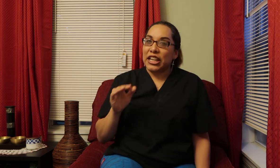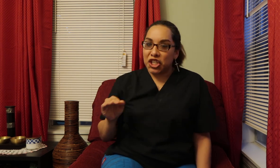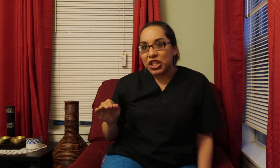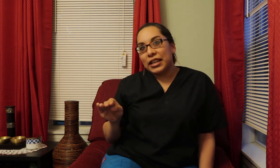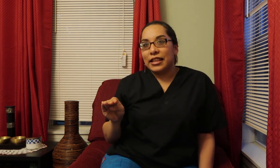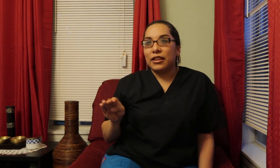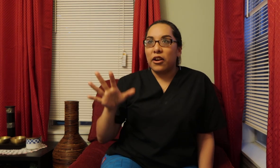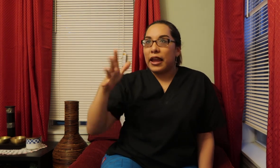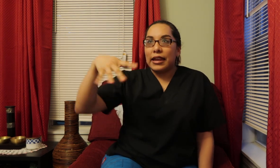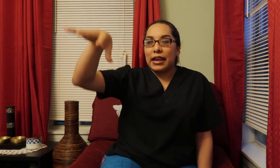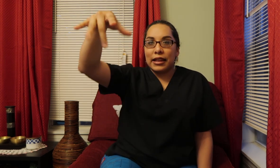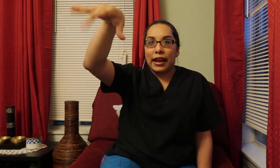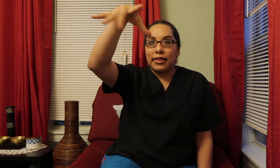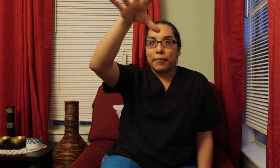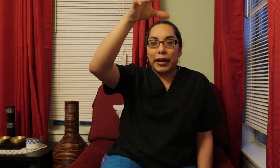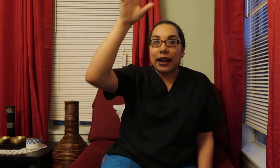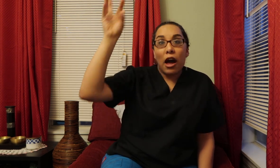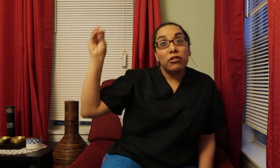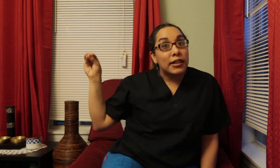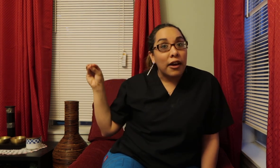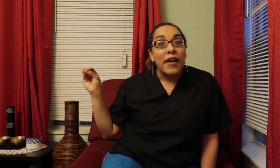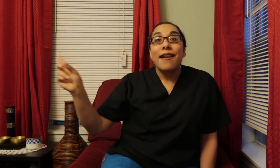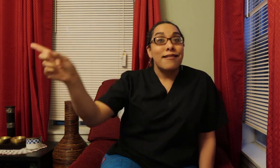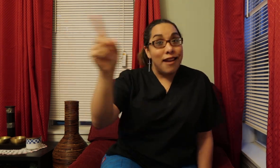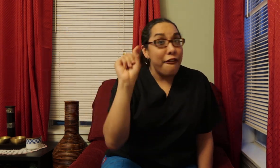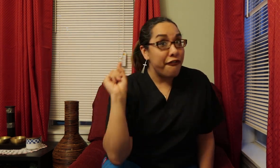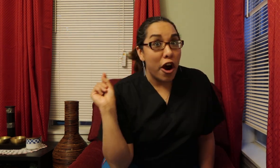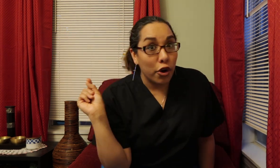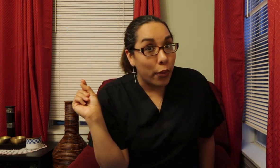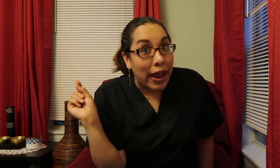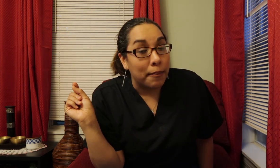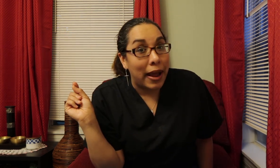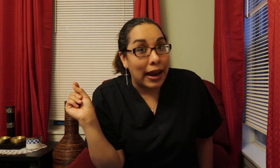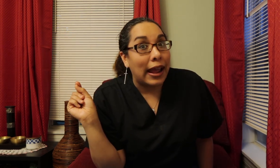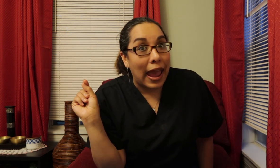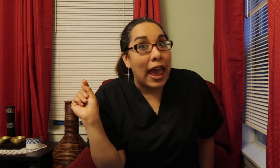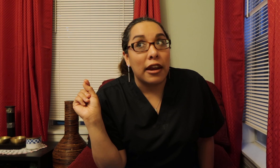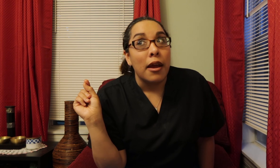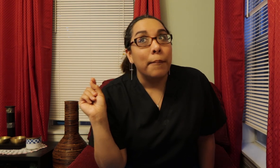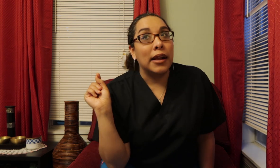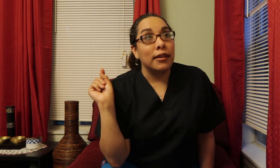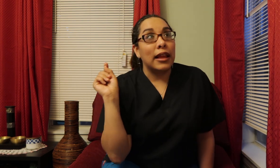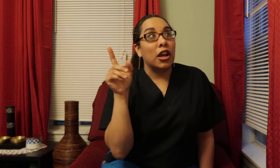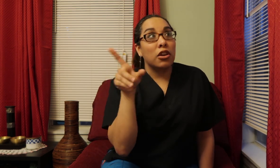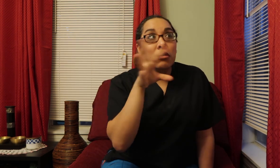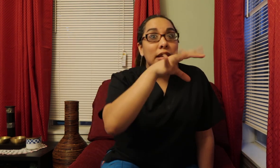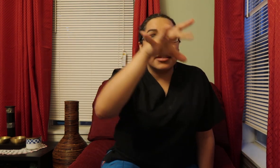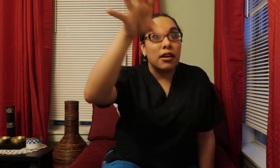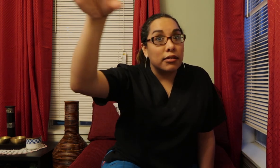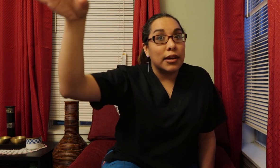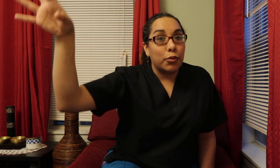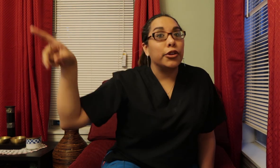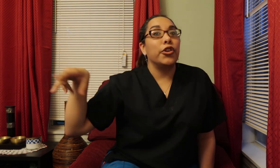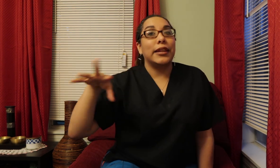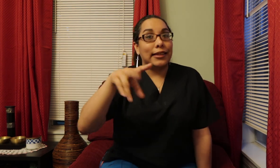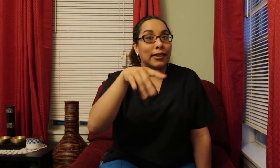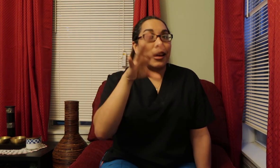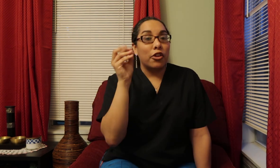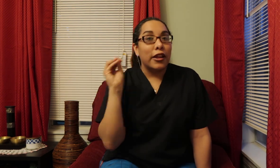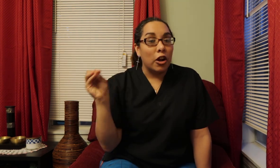like Chilling And again Like in the Barcao stuff Not far away Might I add Because like You need to go somewhere else Yo sé que estás cargando dinero